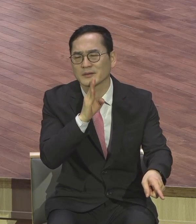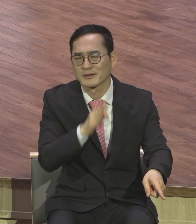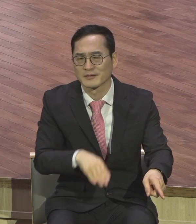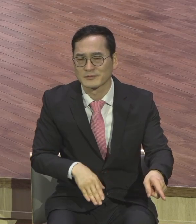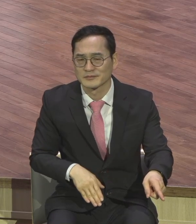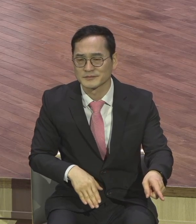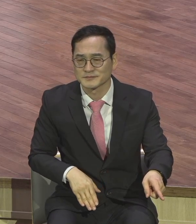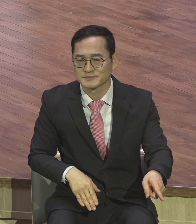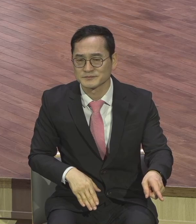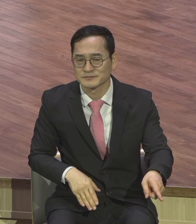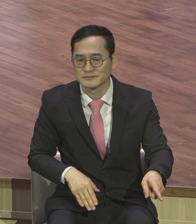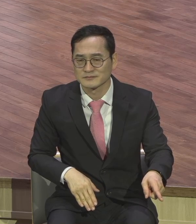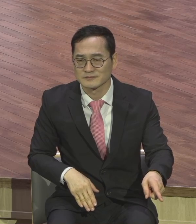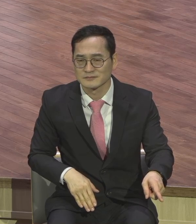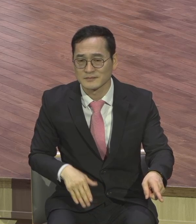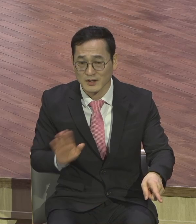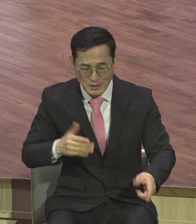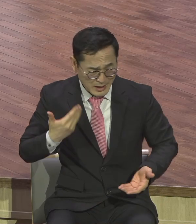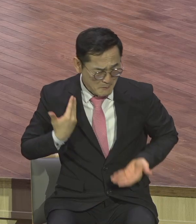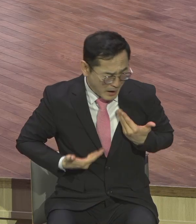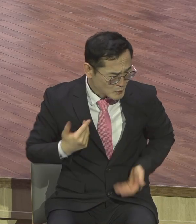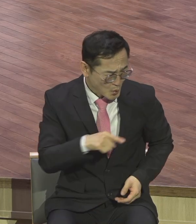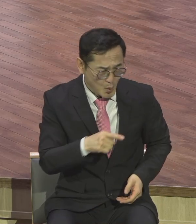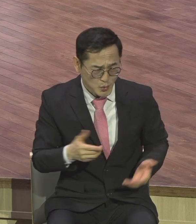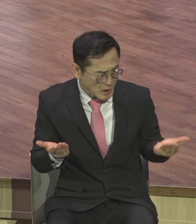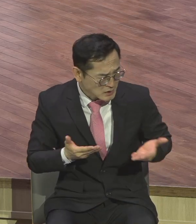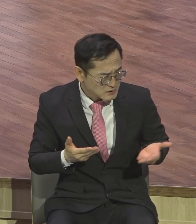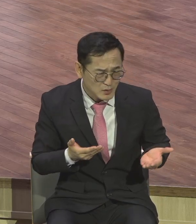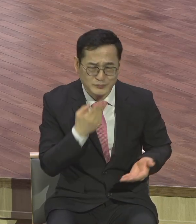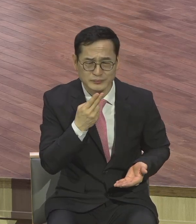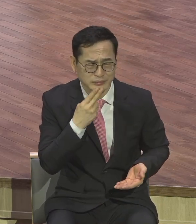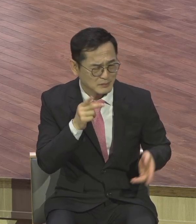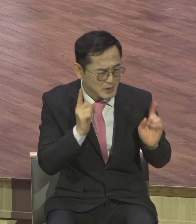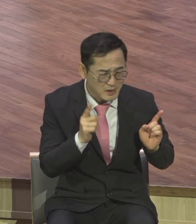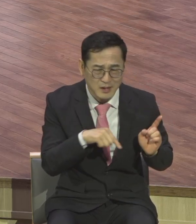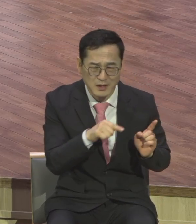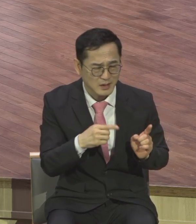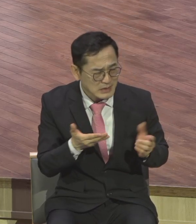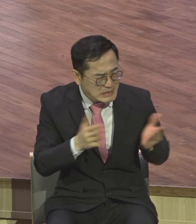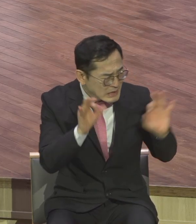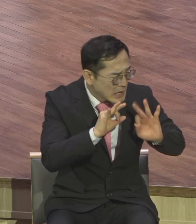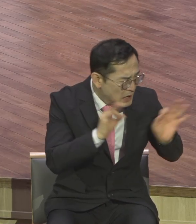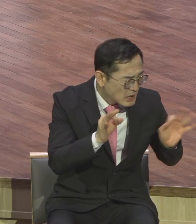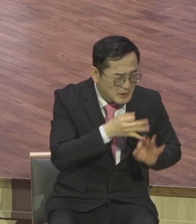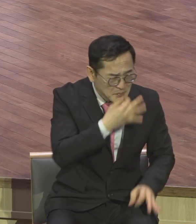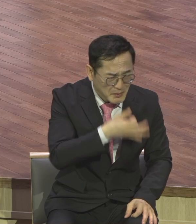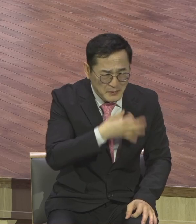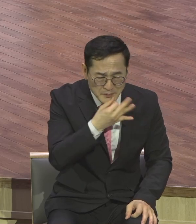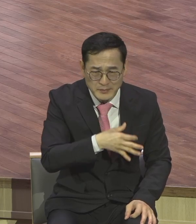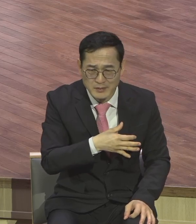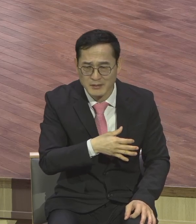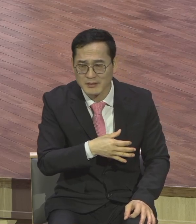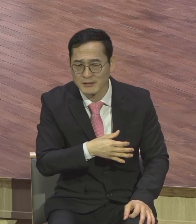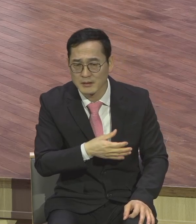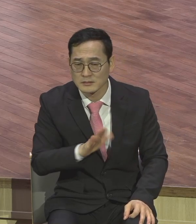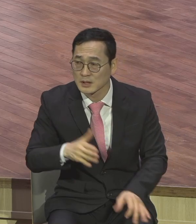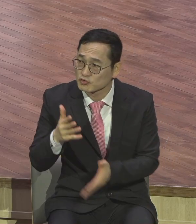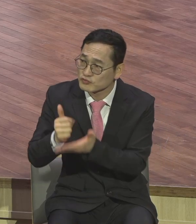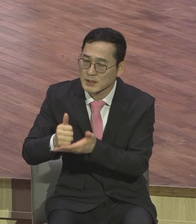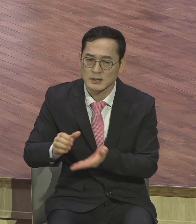행편없는 나를 바쁜 나를 피곤한 나를 주께서 서시겠다는 것 주께서